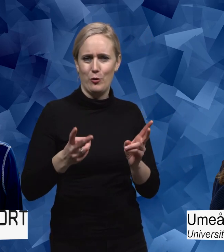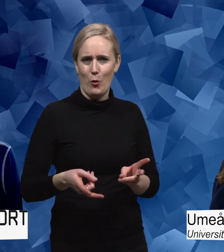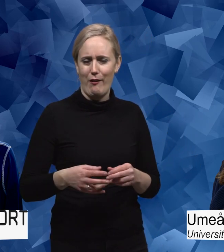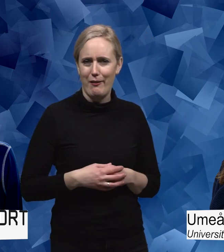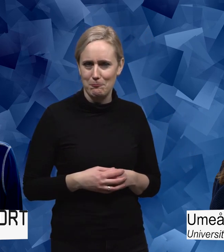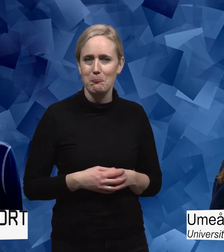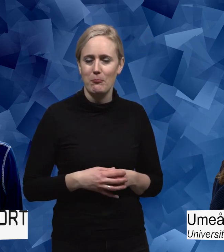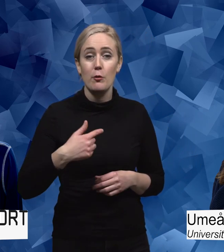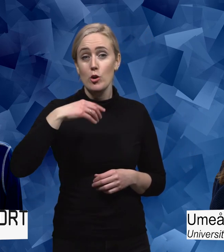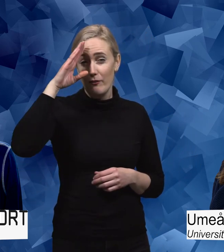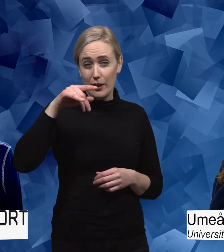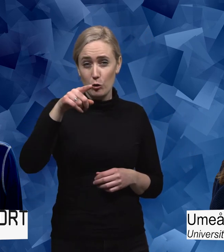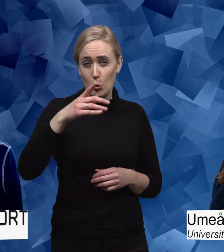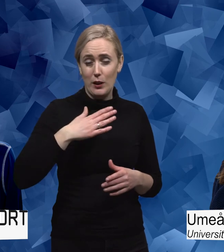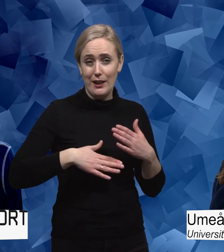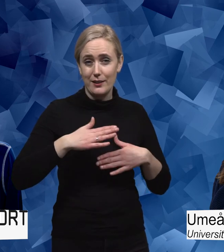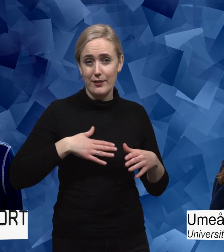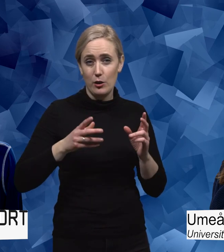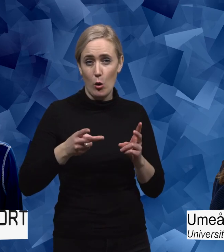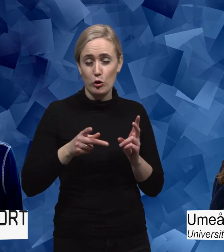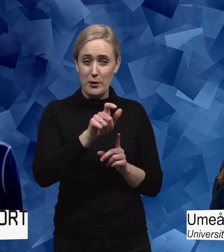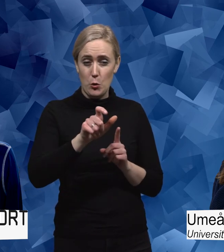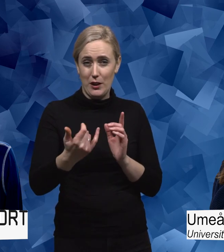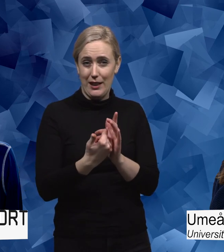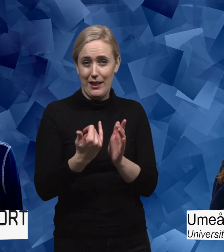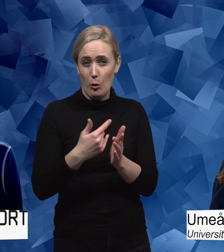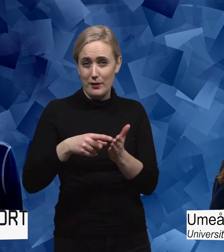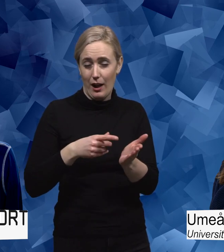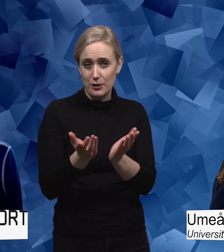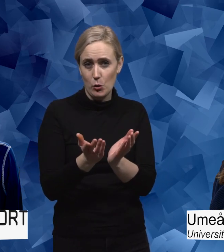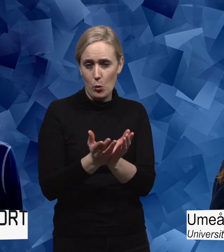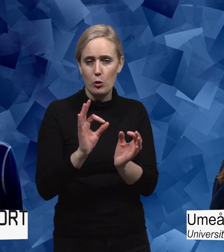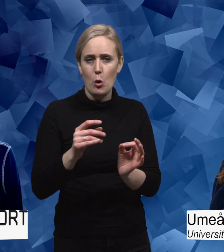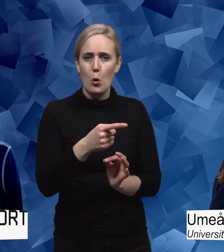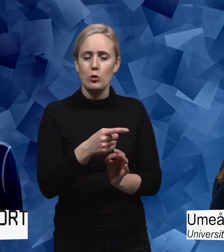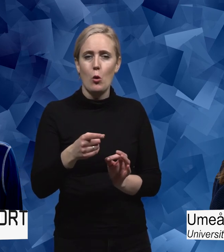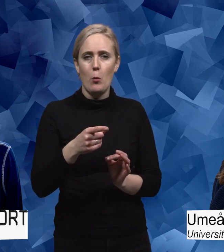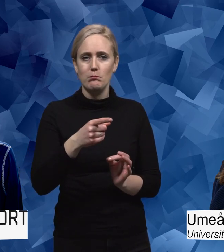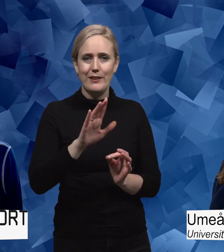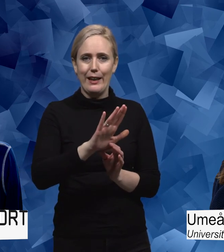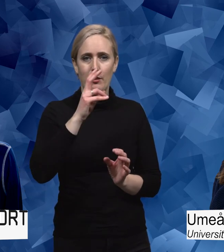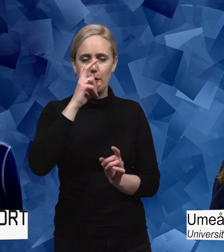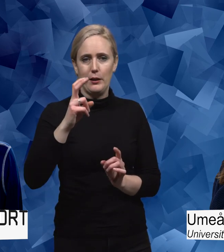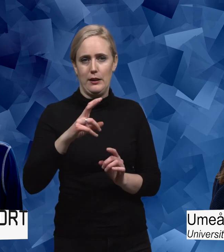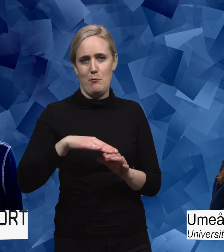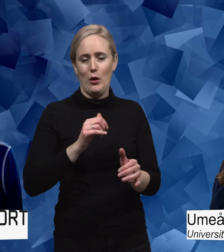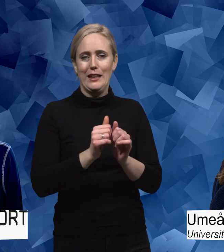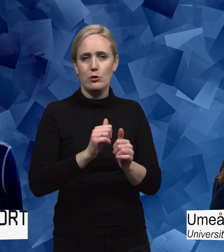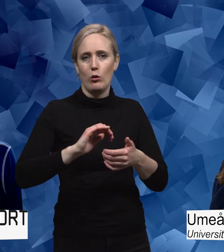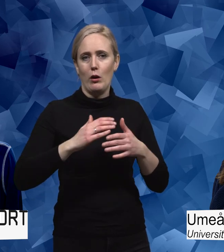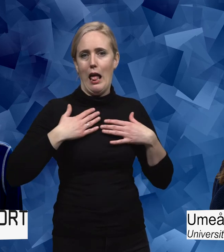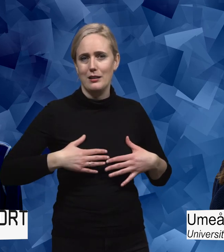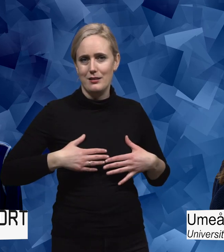Jag vet att du också har intresserat dig för hur personer inom särskolan ser på skolämnet idrott och hälsa.